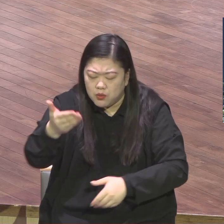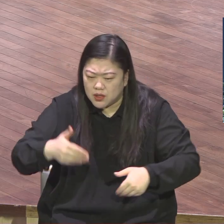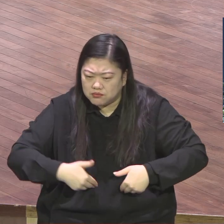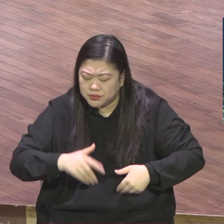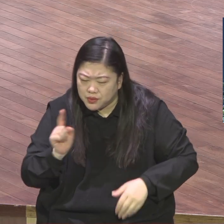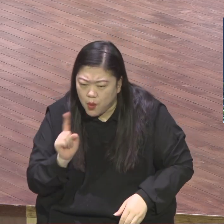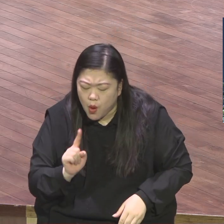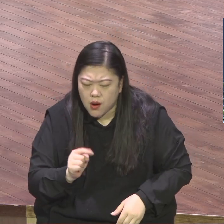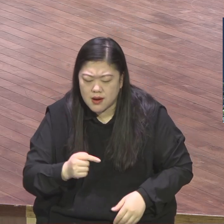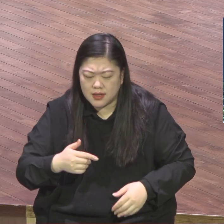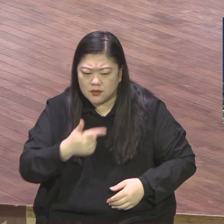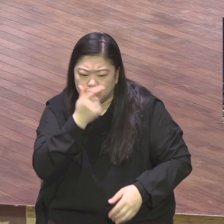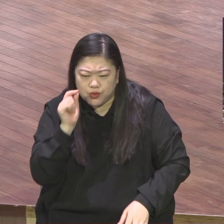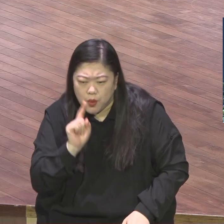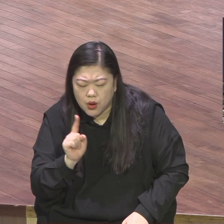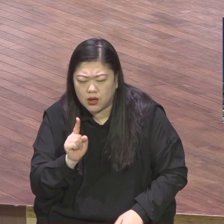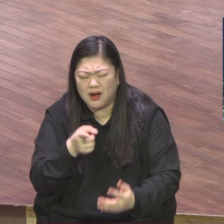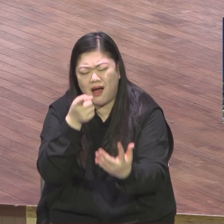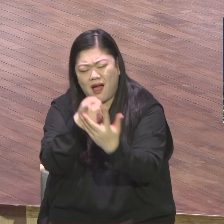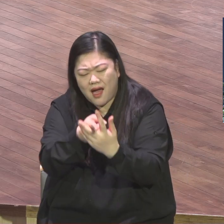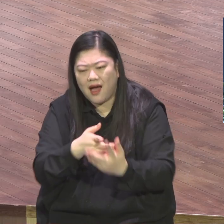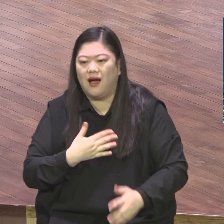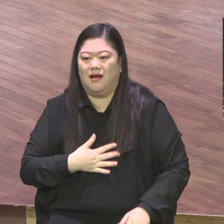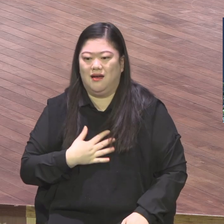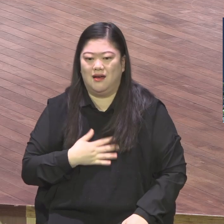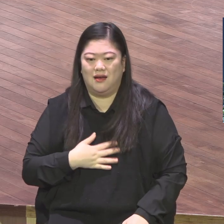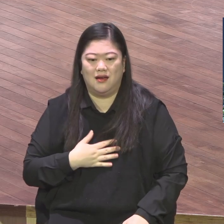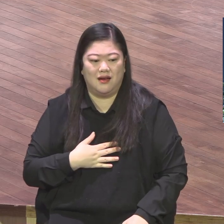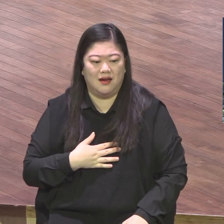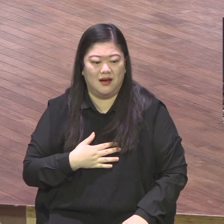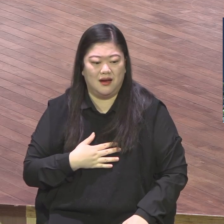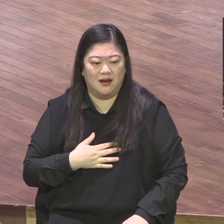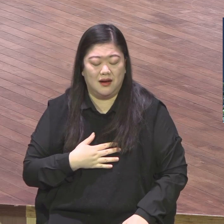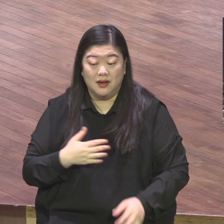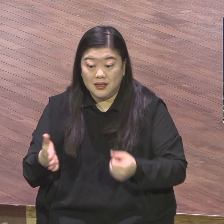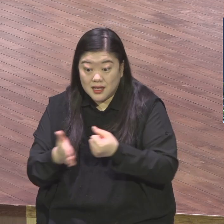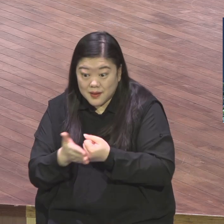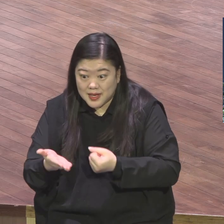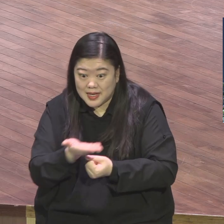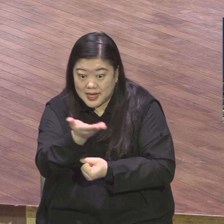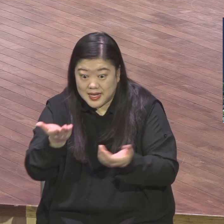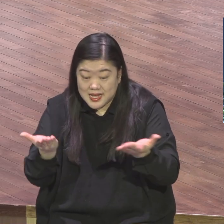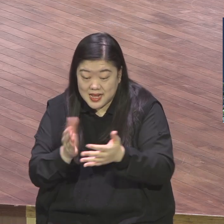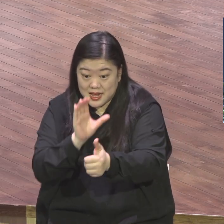위해서 먼저 하나님의 신령한 이 즉복이 부어지는 통로 이걸 여러분 아셔야 돼요.